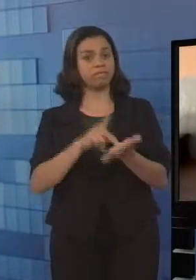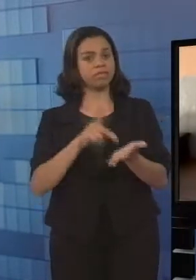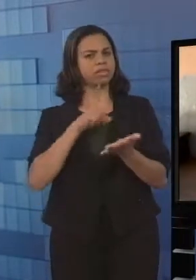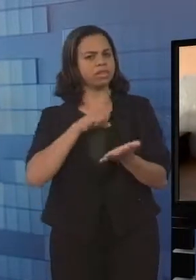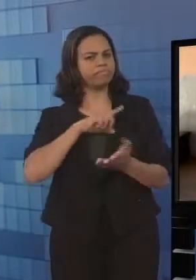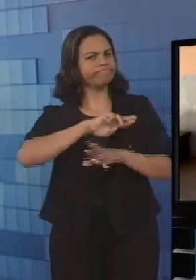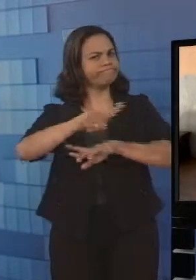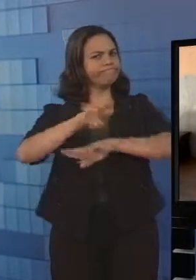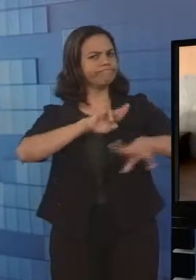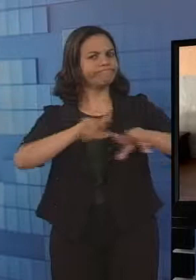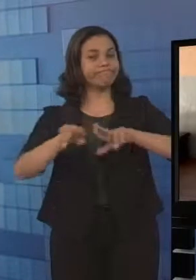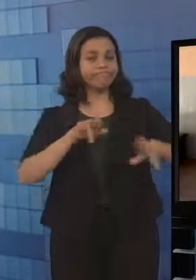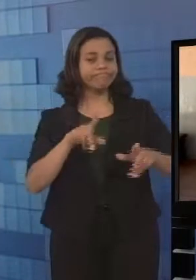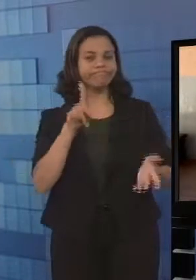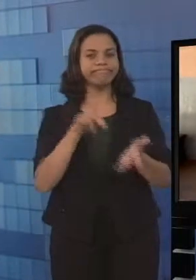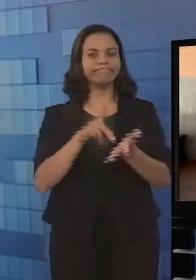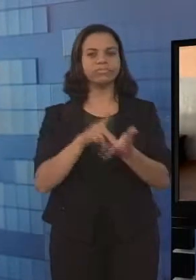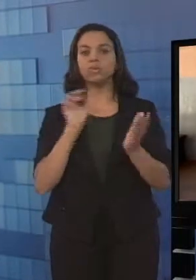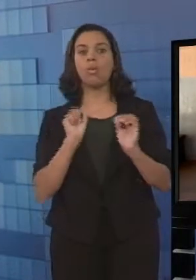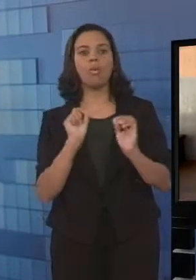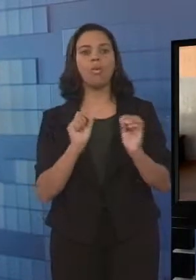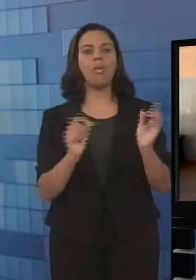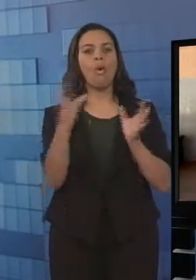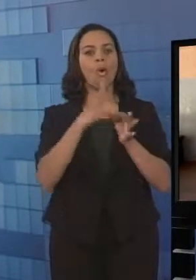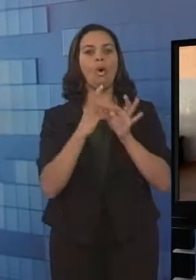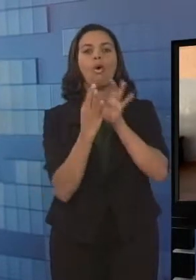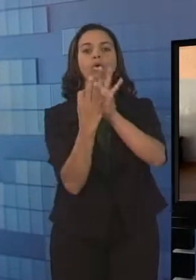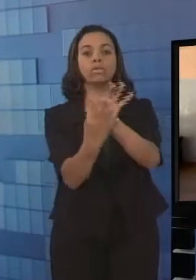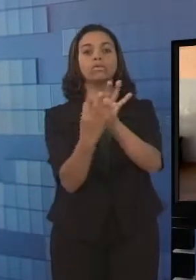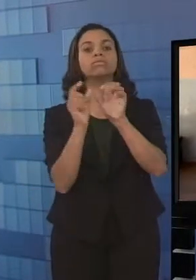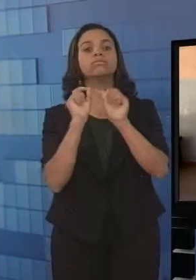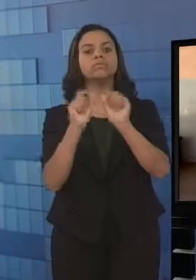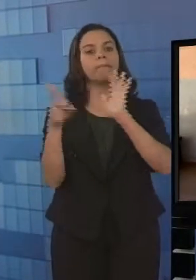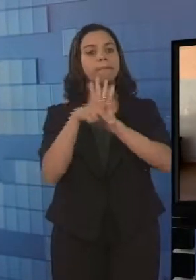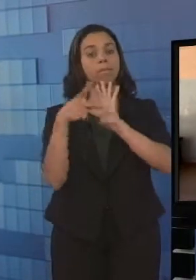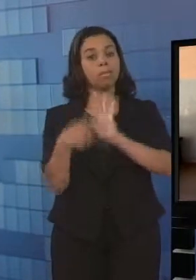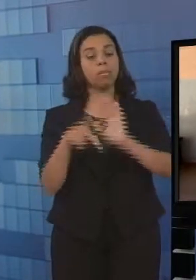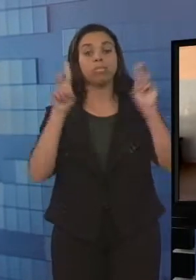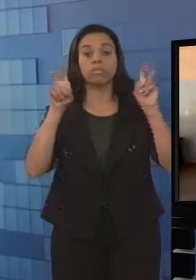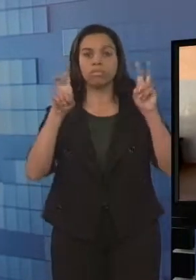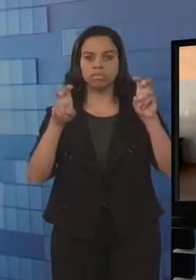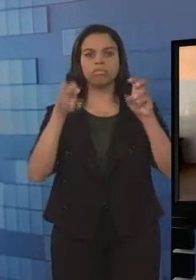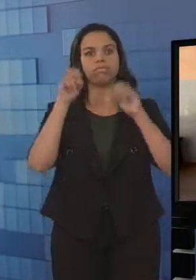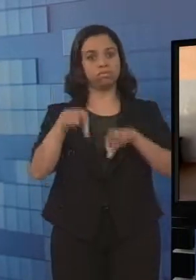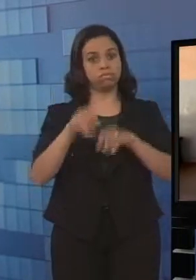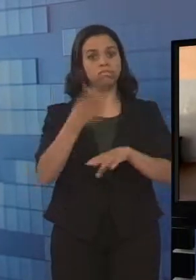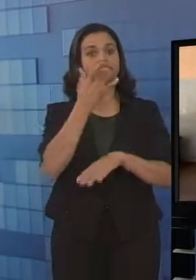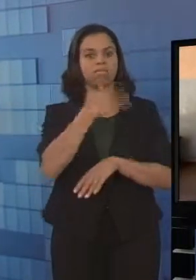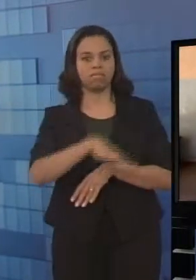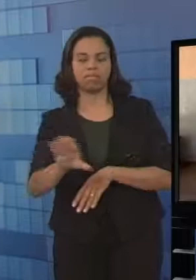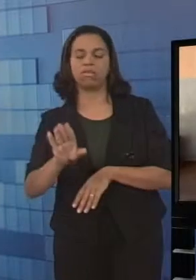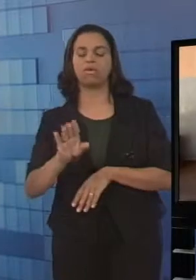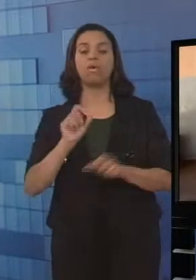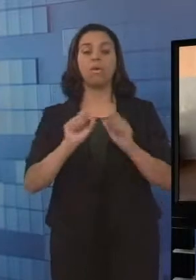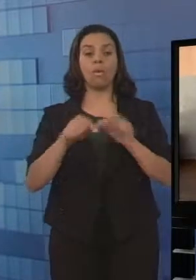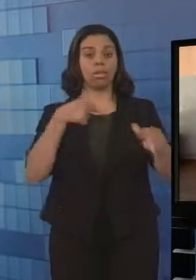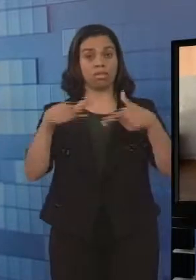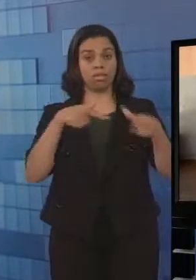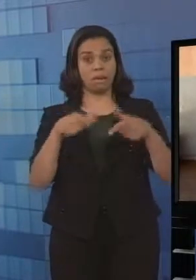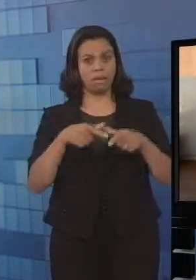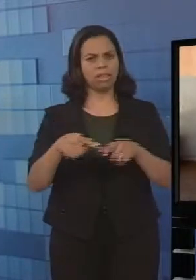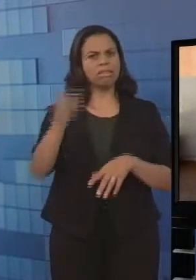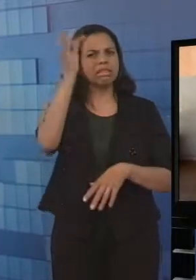nesse contexto mais educação infantil, como eles estão buscando mais a prática, que a gente não trabalha muito com teoria, com